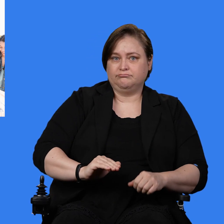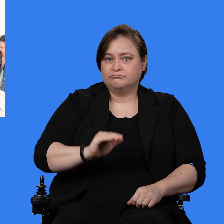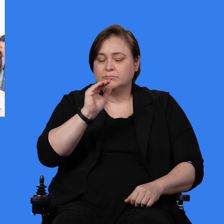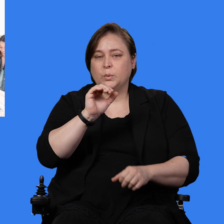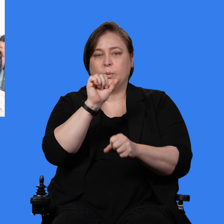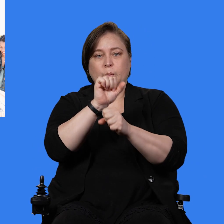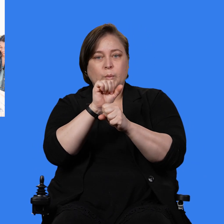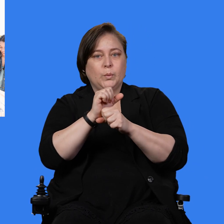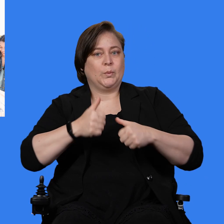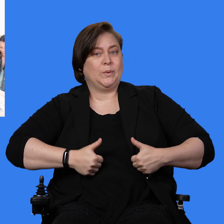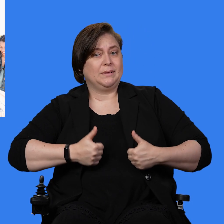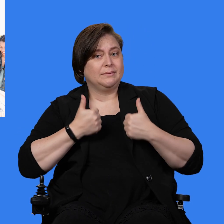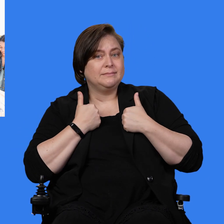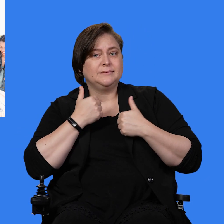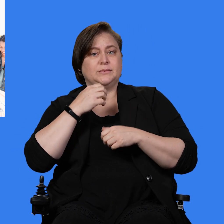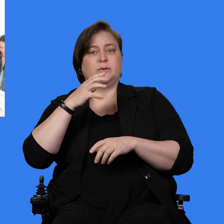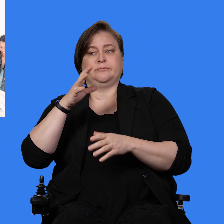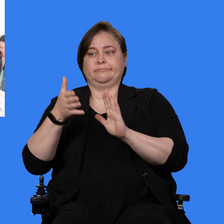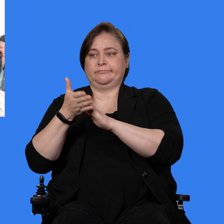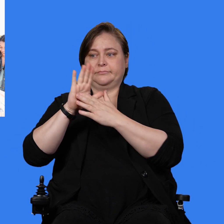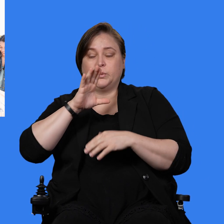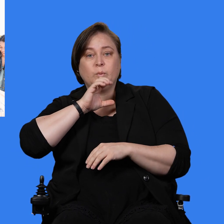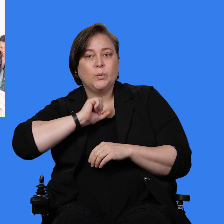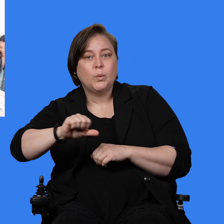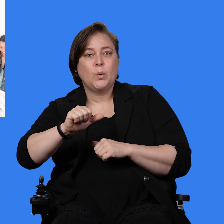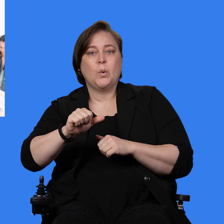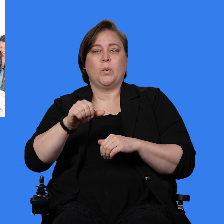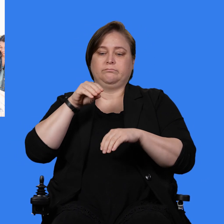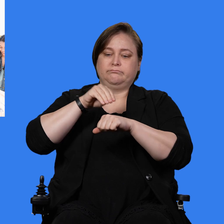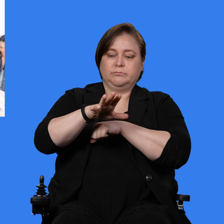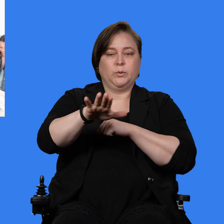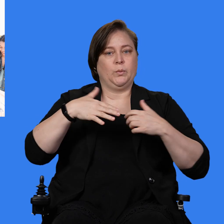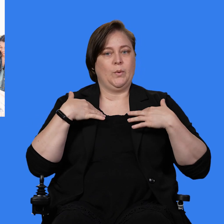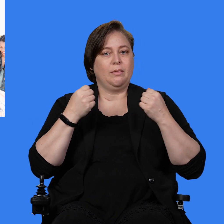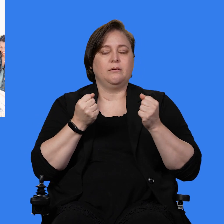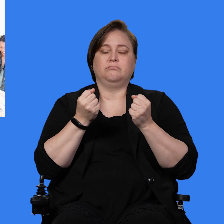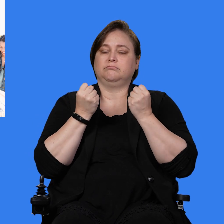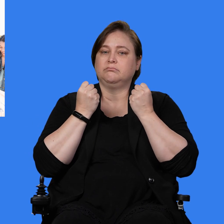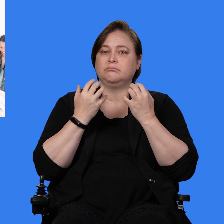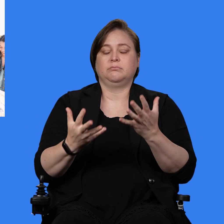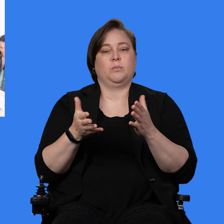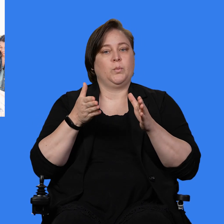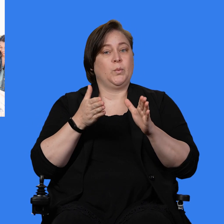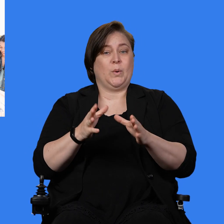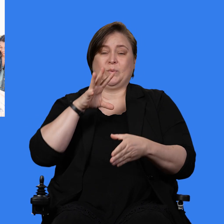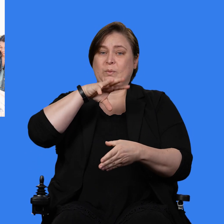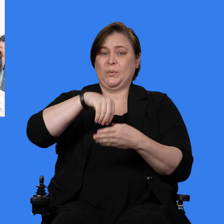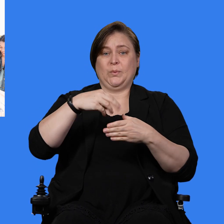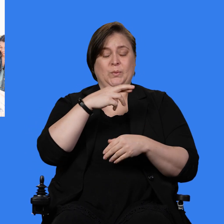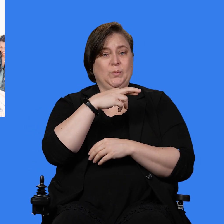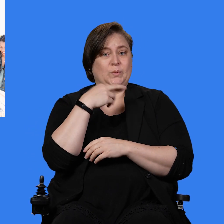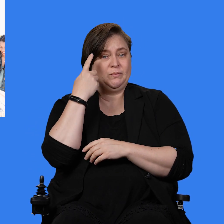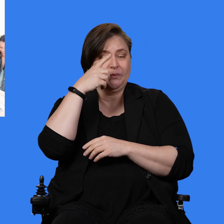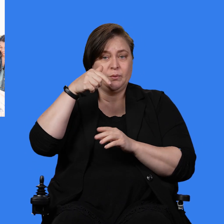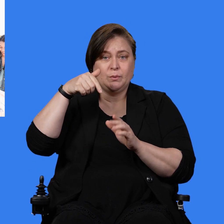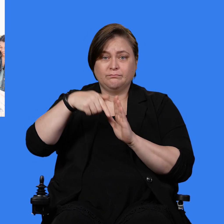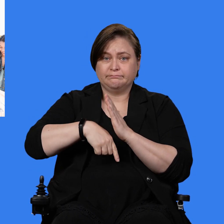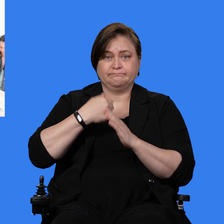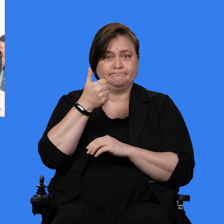trabaja, vive y envejece influye en su salud de muchas maneras, incluso en su riesgo de suicidio. Las comunidades